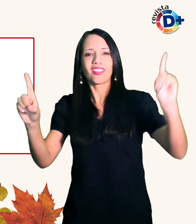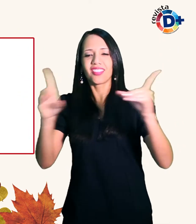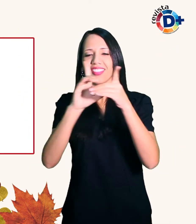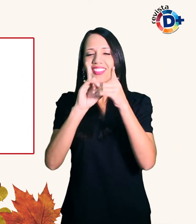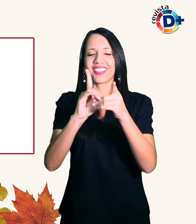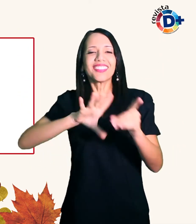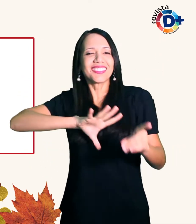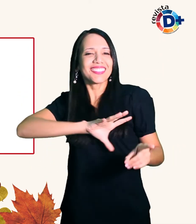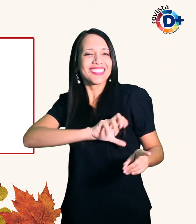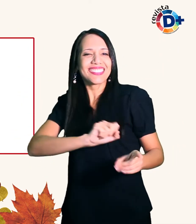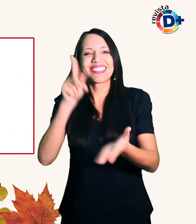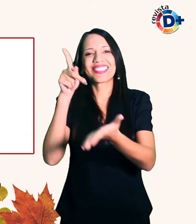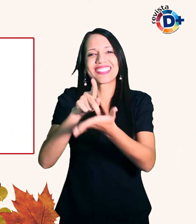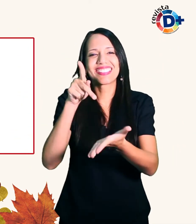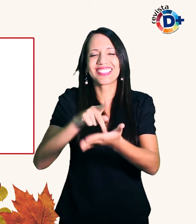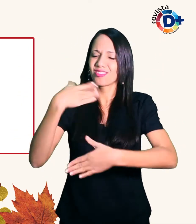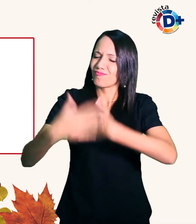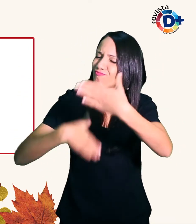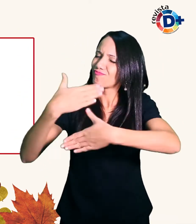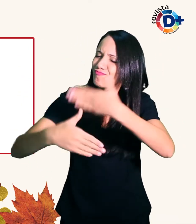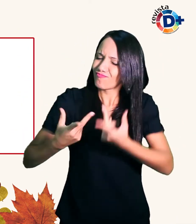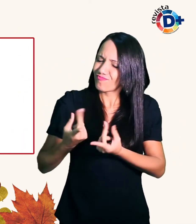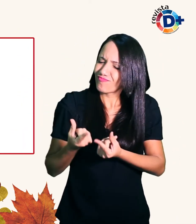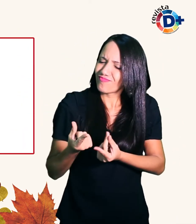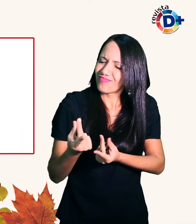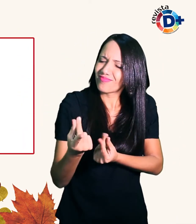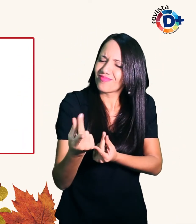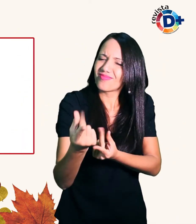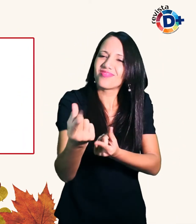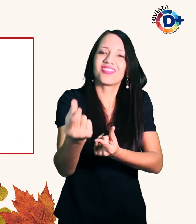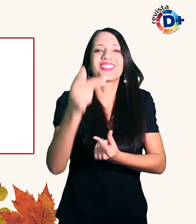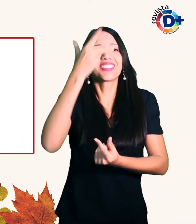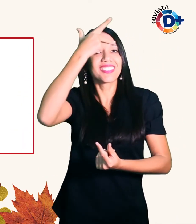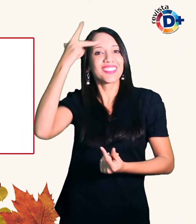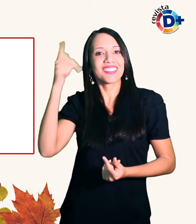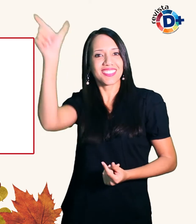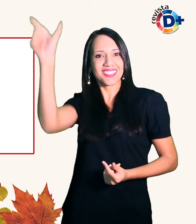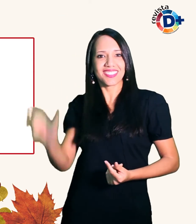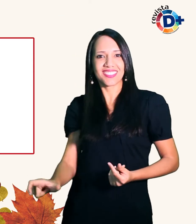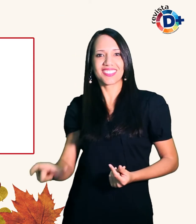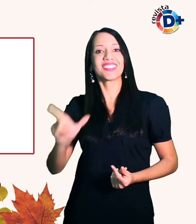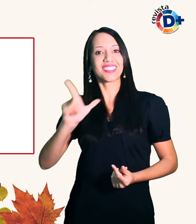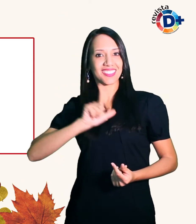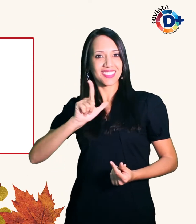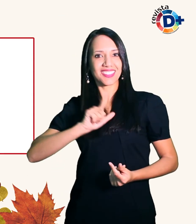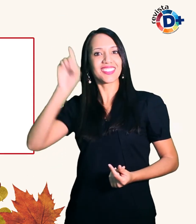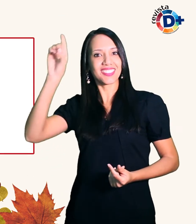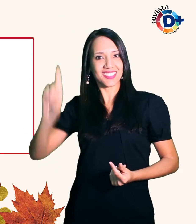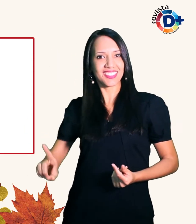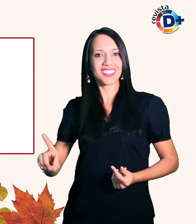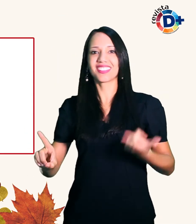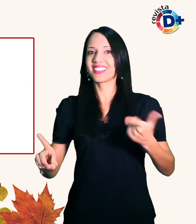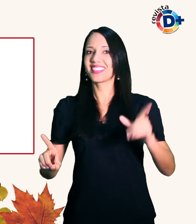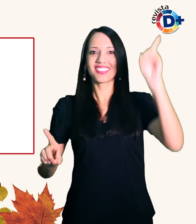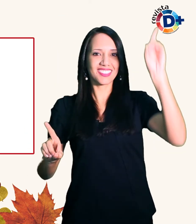verdadeira e duradoura entre pessoas com e sem deficiência A revista The Mais